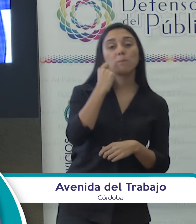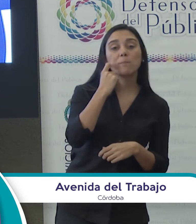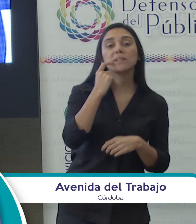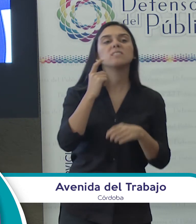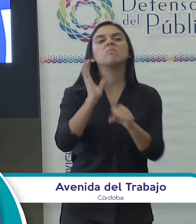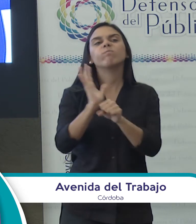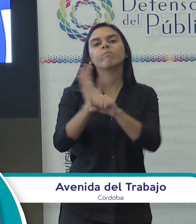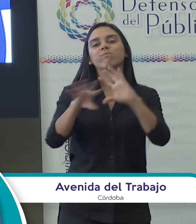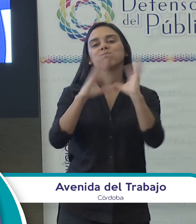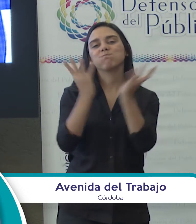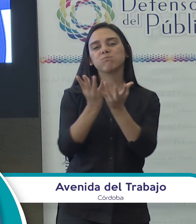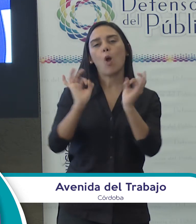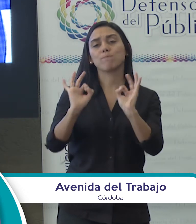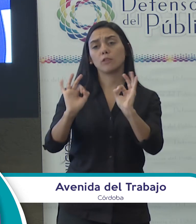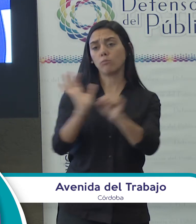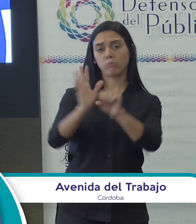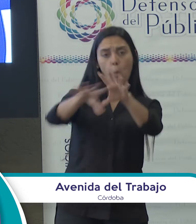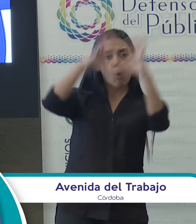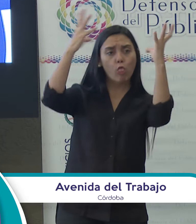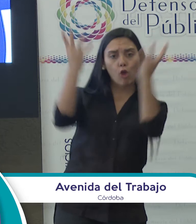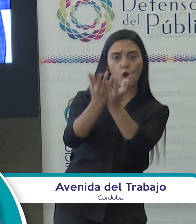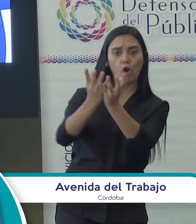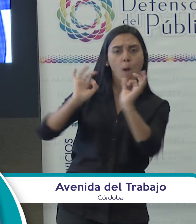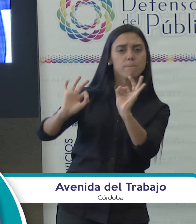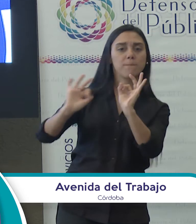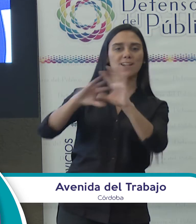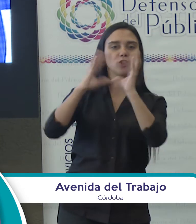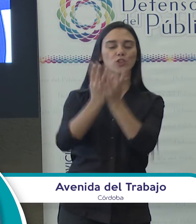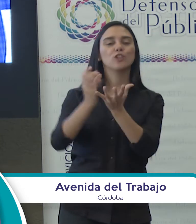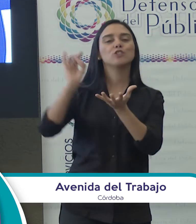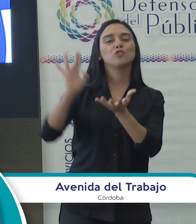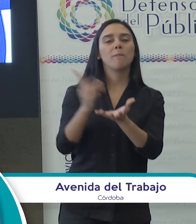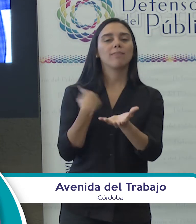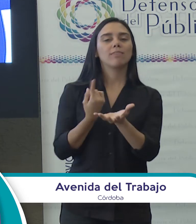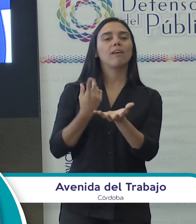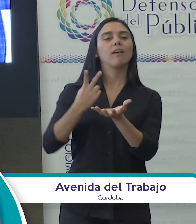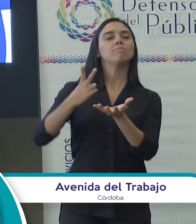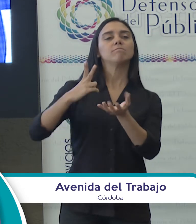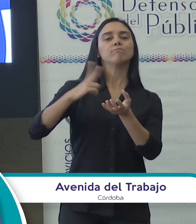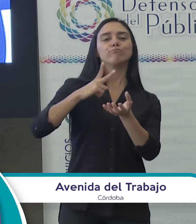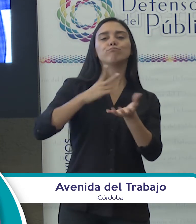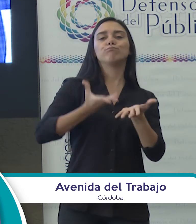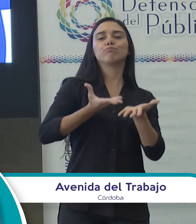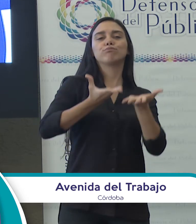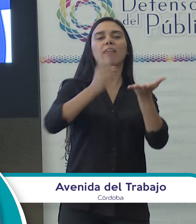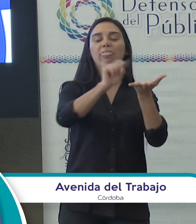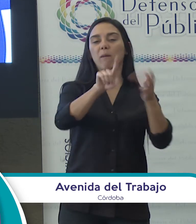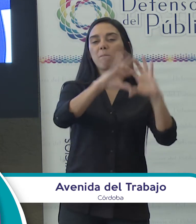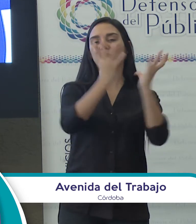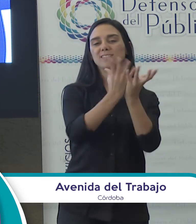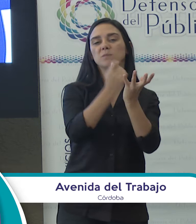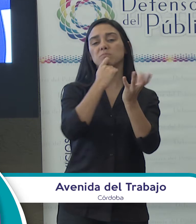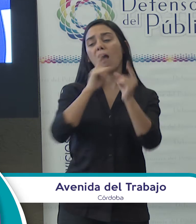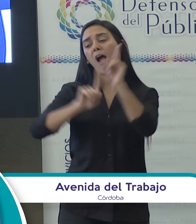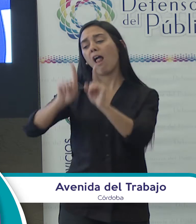completo para nosotros el mundo entero. Somos quienes hacemos a la riqueza de un país cuando no es a la de algunas cuantas familias